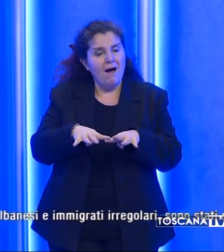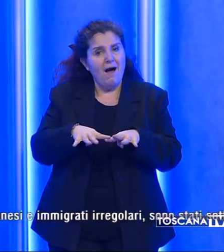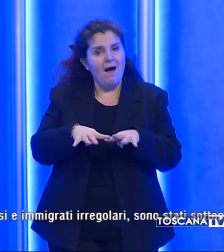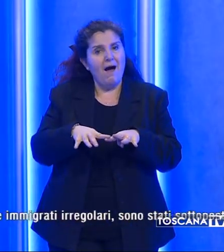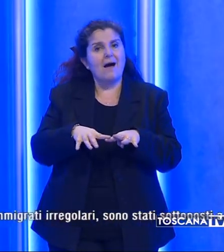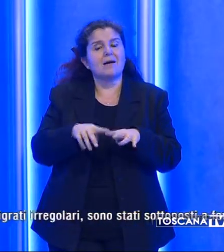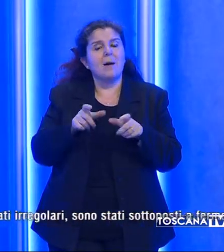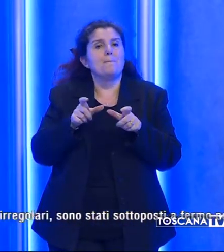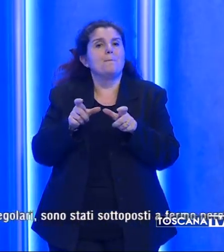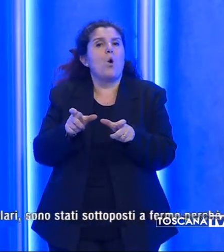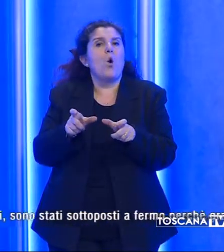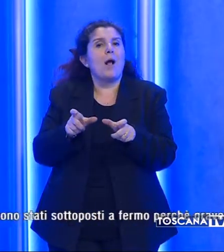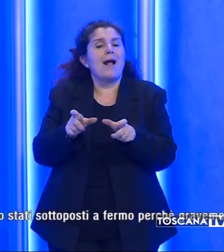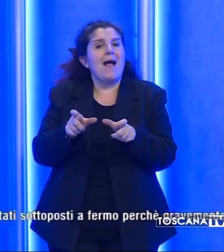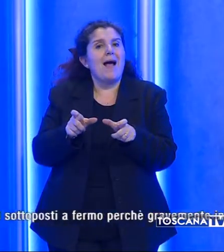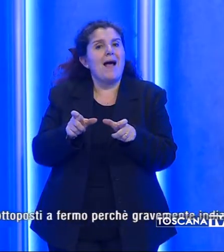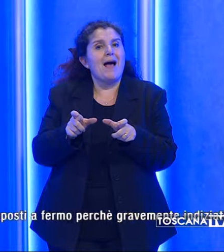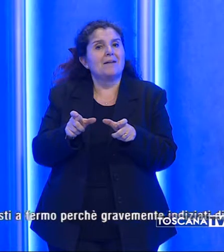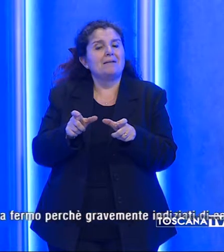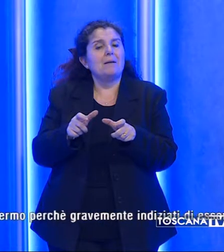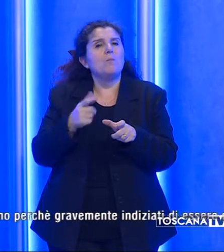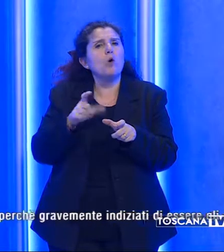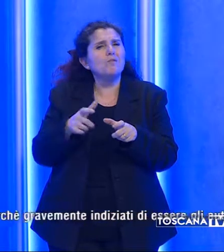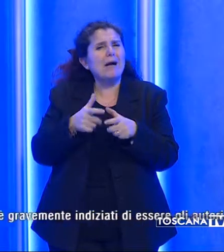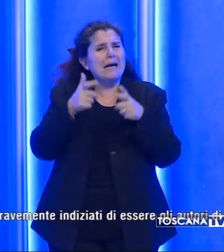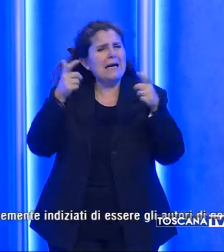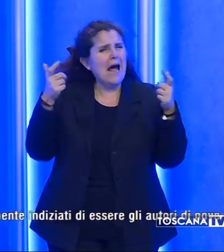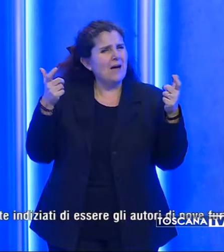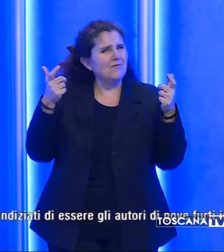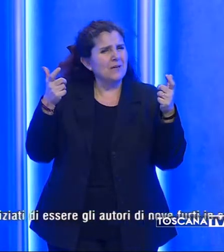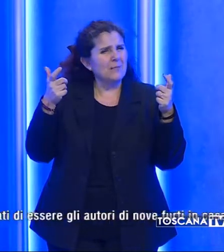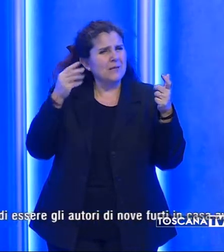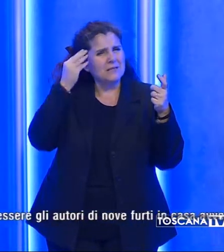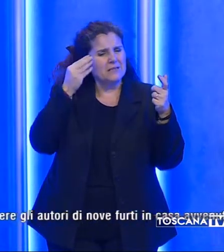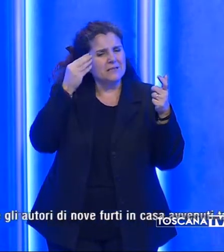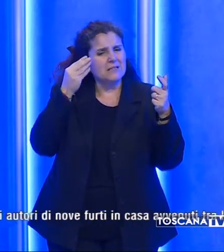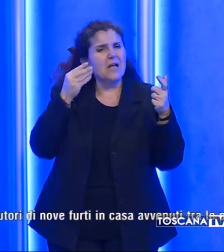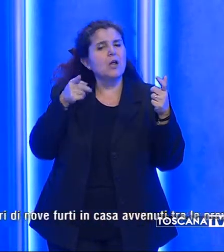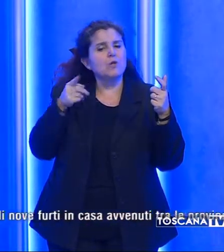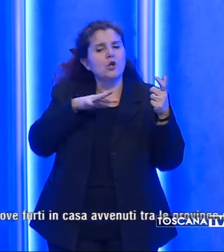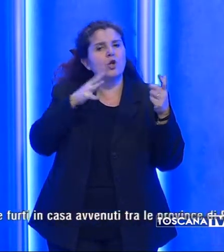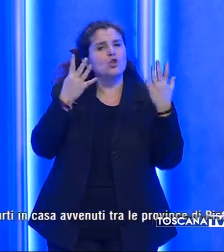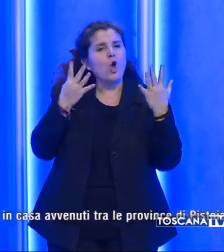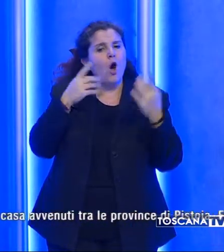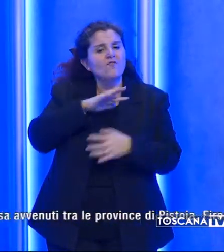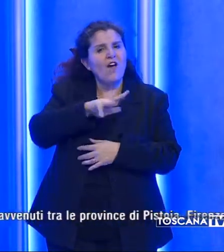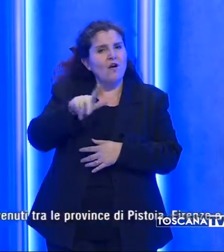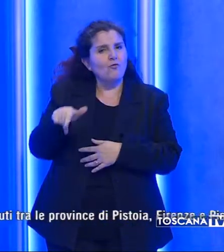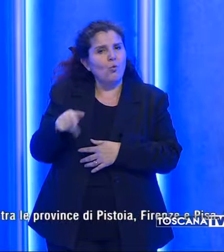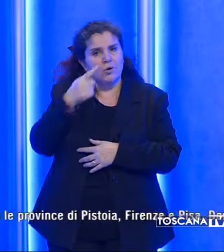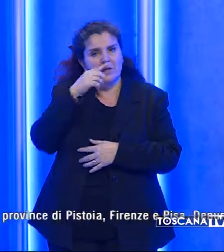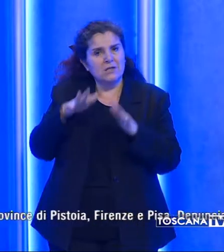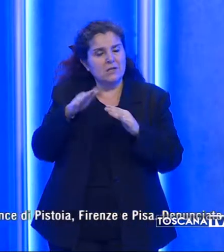sottoposti a fermo perché gravemente indiziati di essere gli autori di ben nove furti in